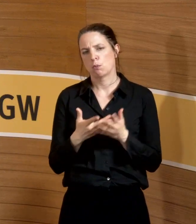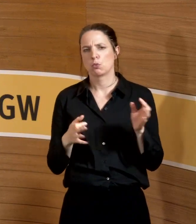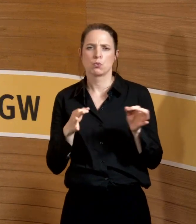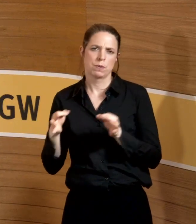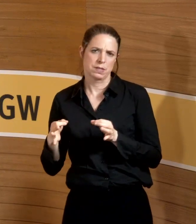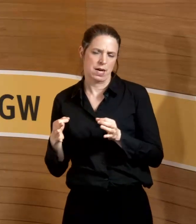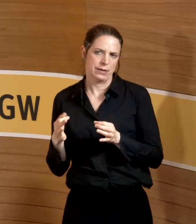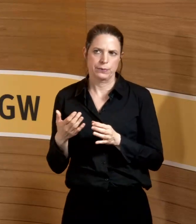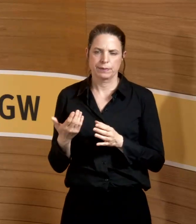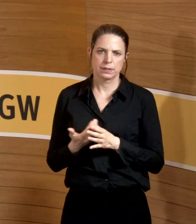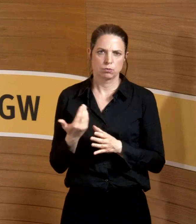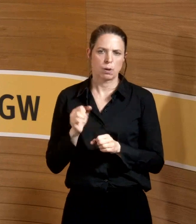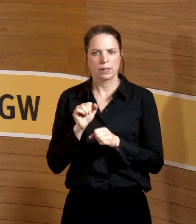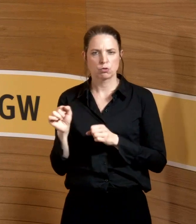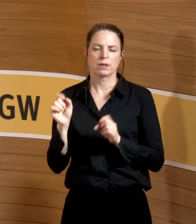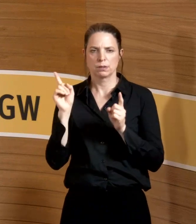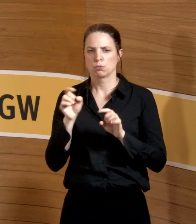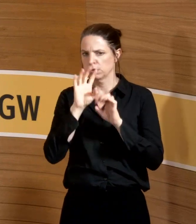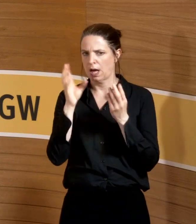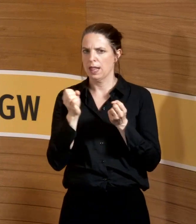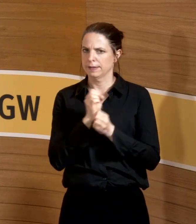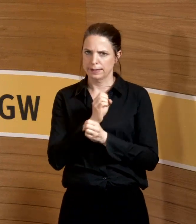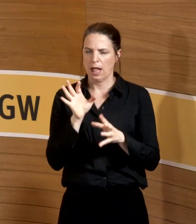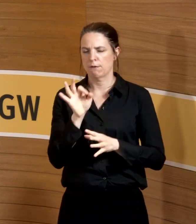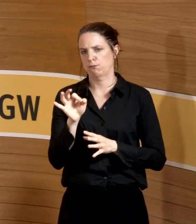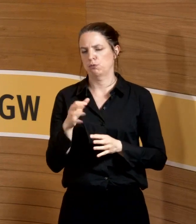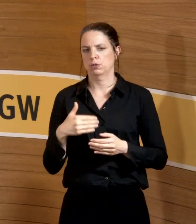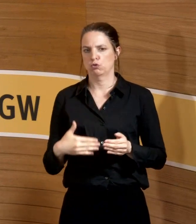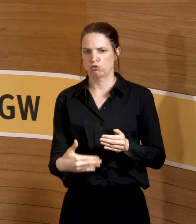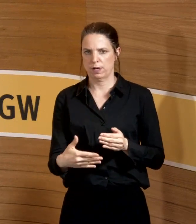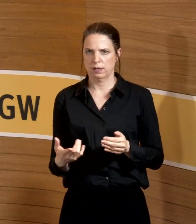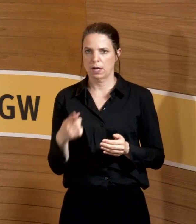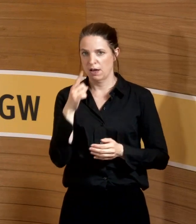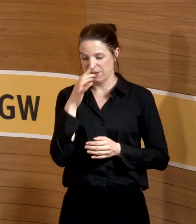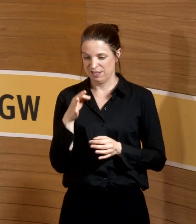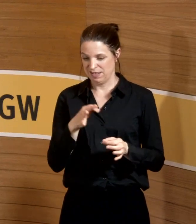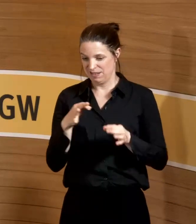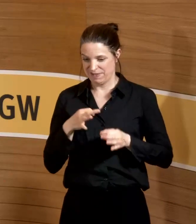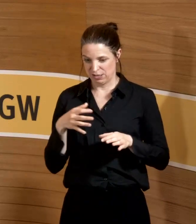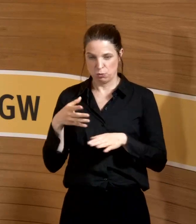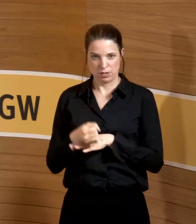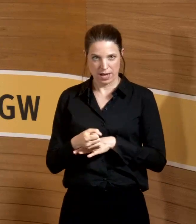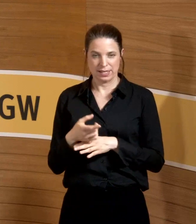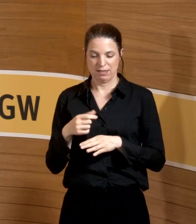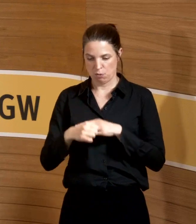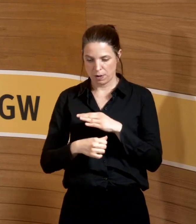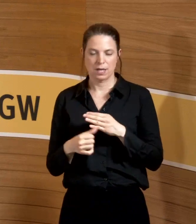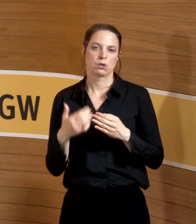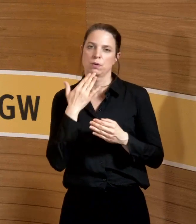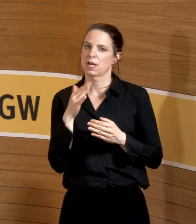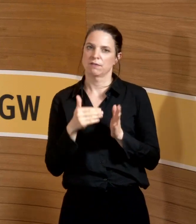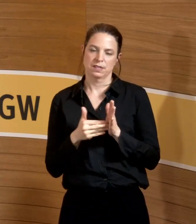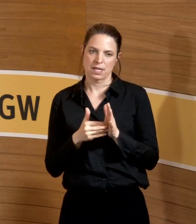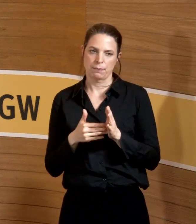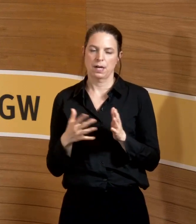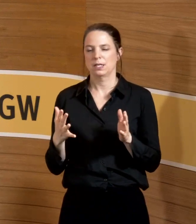geregelt werden für die Schwangeren. Keine Teilnahme bei infektiösen Eingriffen ist klar, keine Tätigkeiten beengten